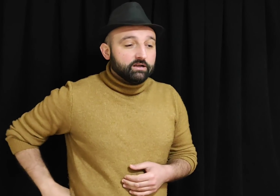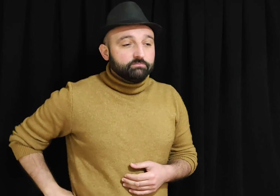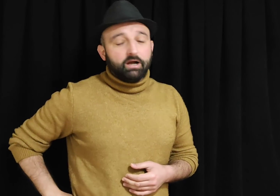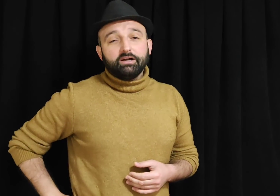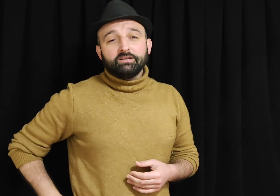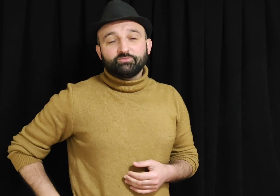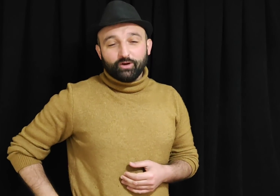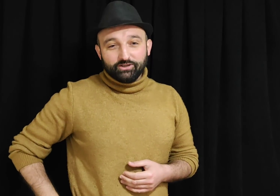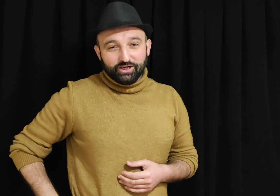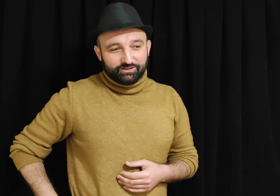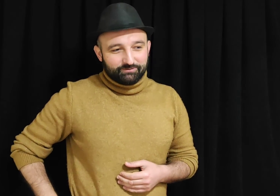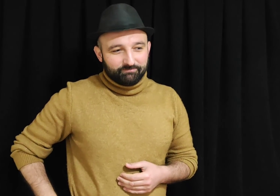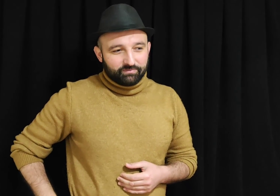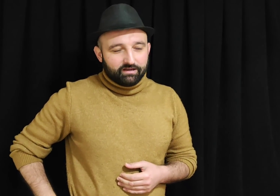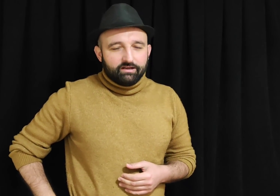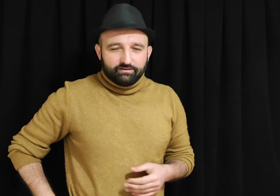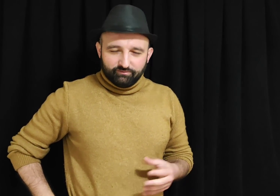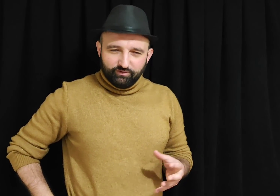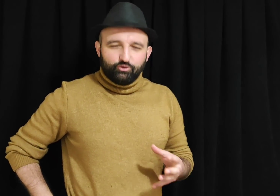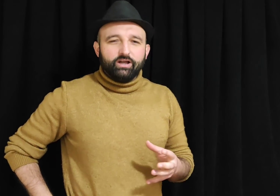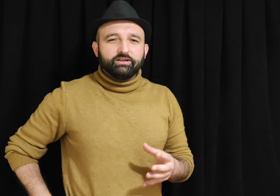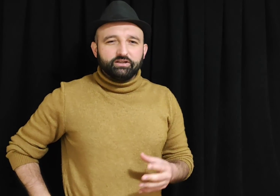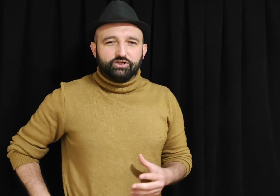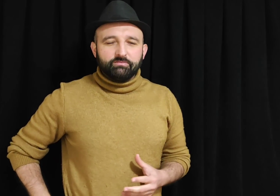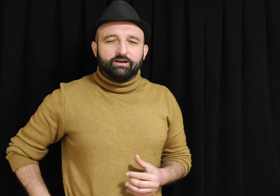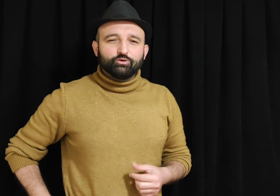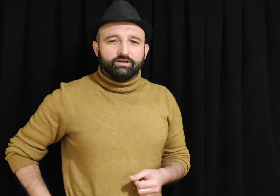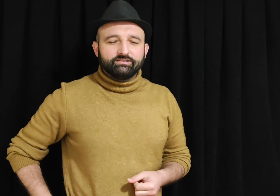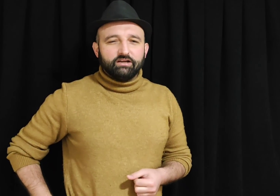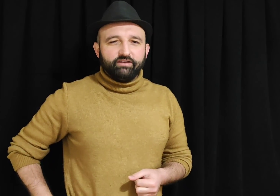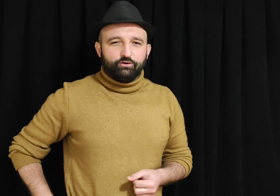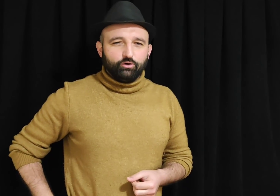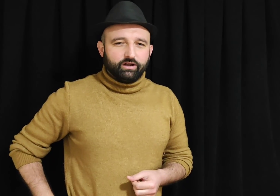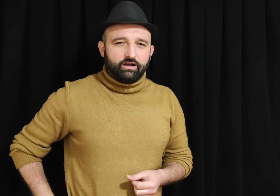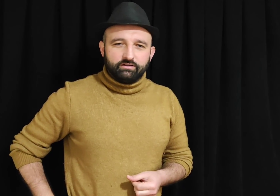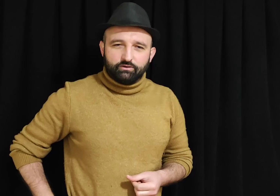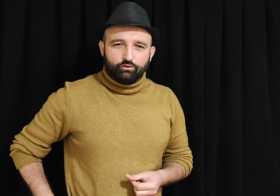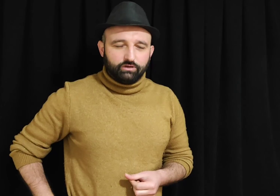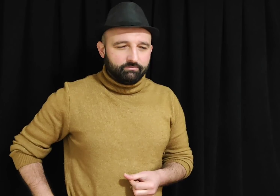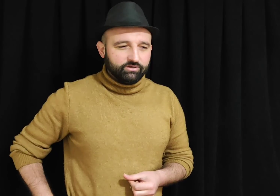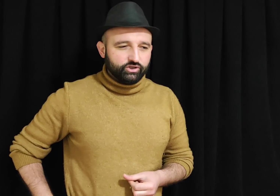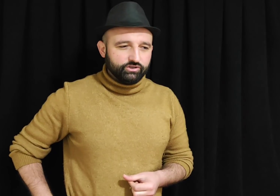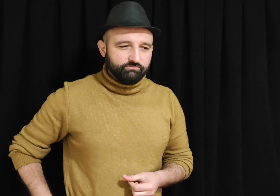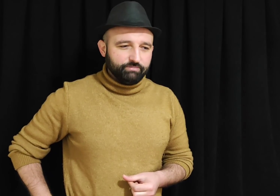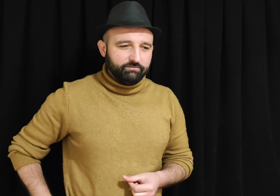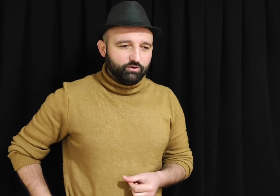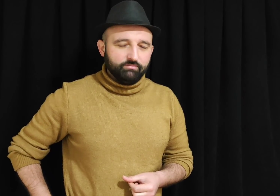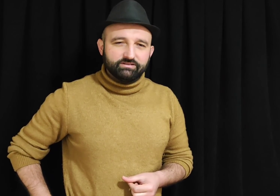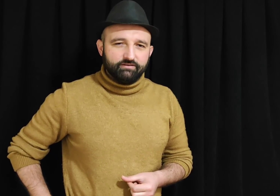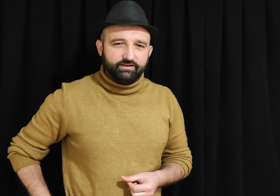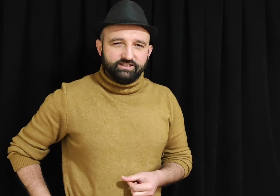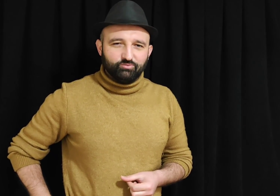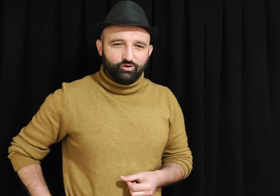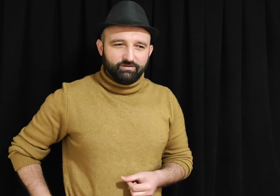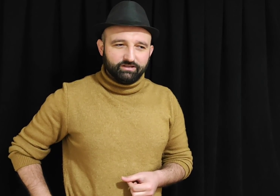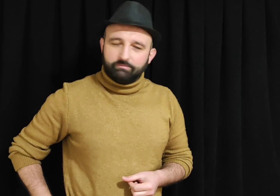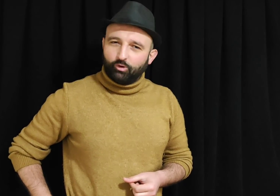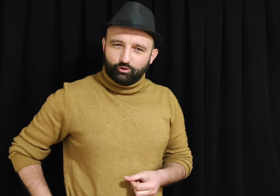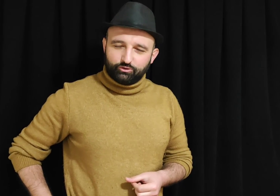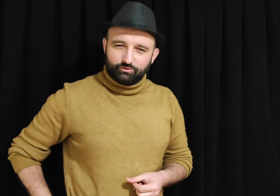Bakalım, göreceğiz. Videoya girişim Erdoğan'ın zaferi olarak oldu ama, çıkışım pek böyle bir zafer gibi olmadı ama olsun.